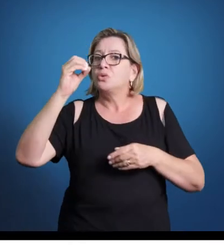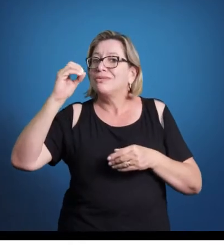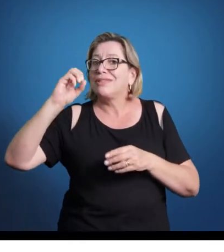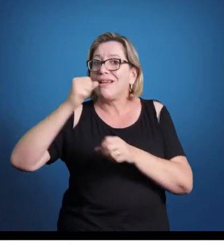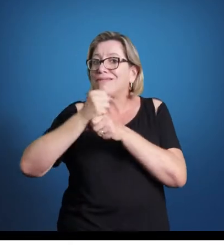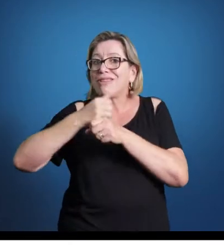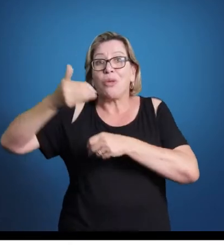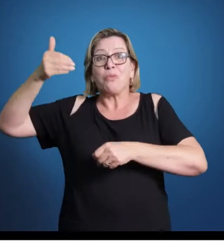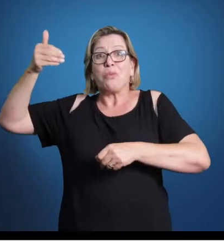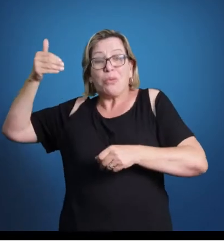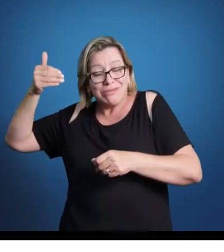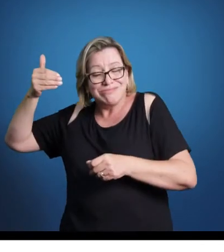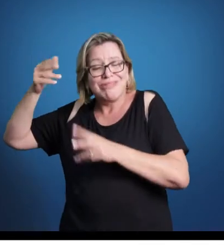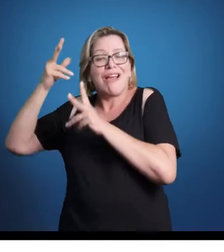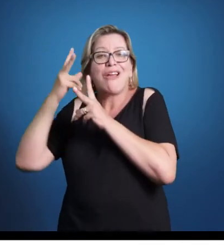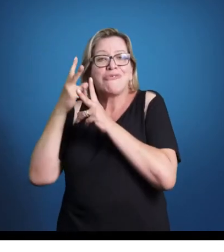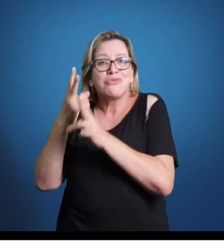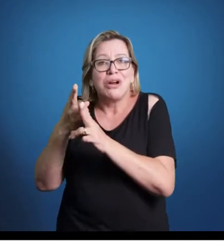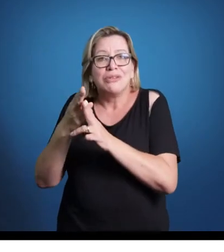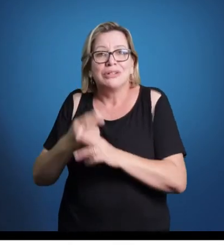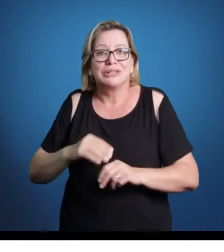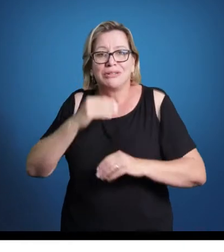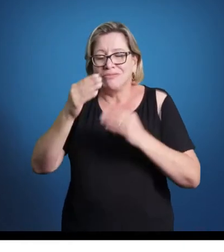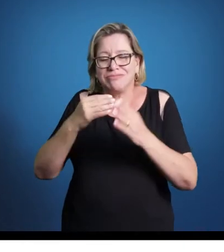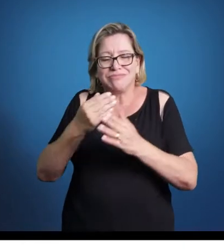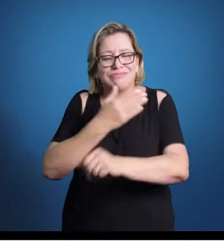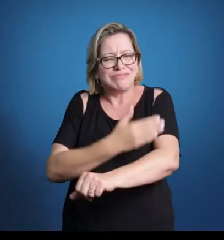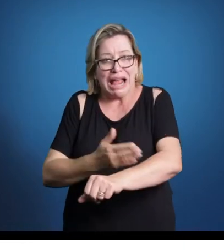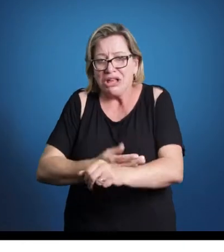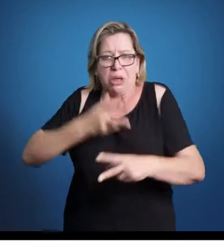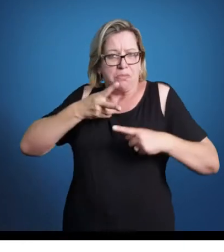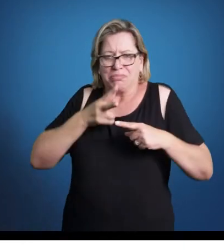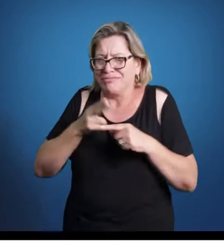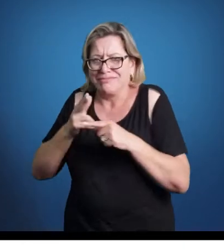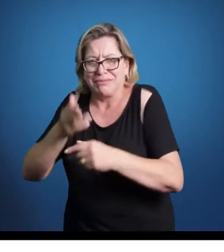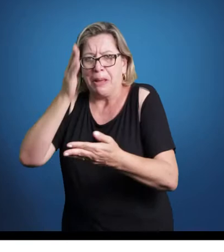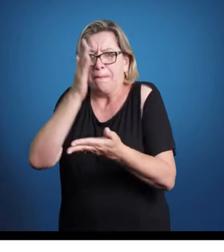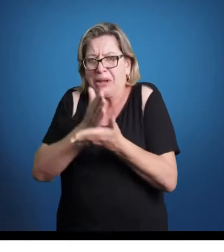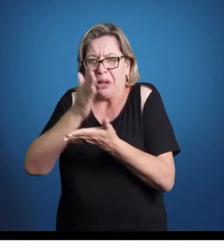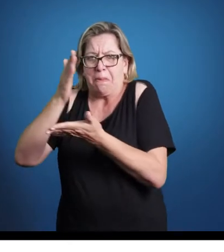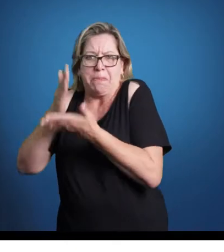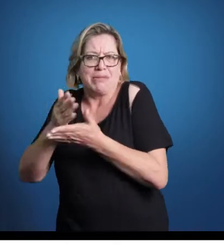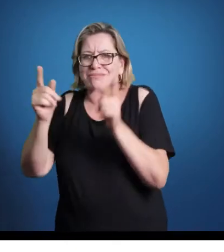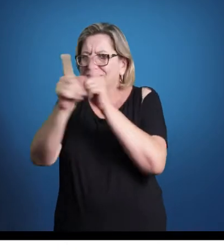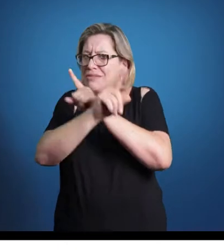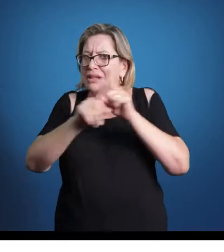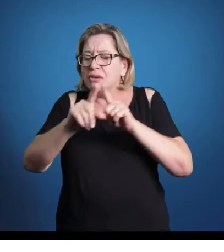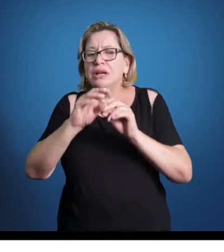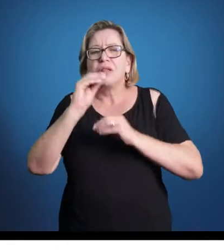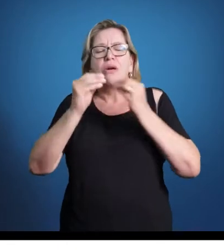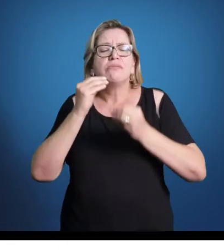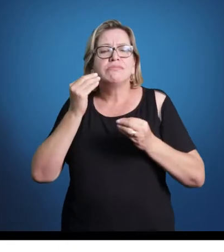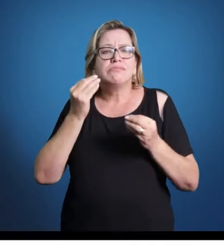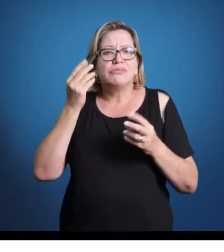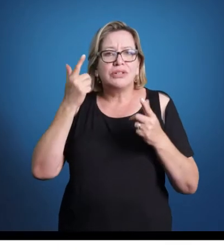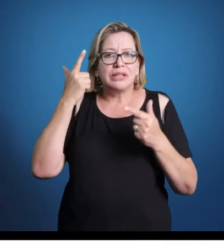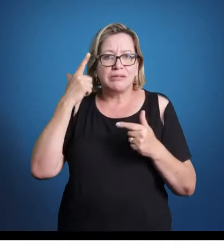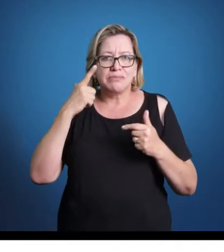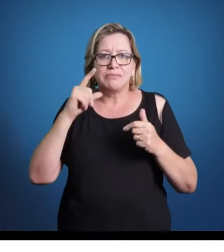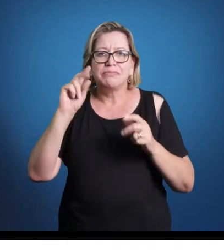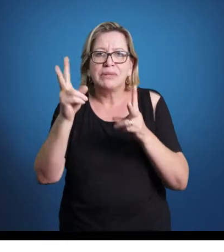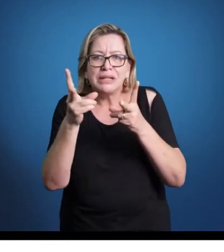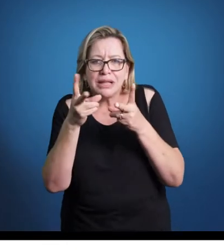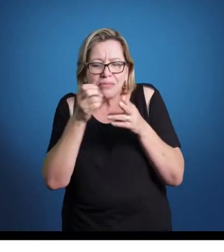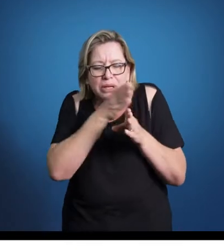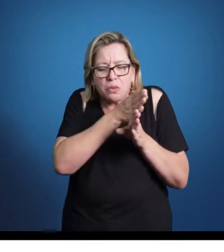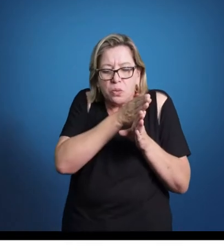quando determinado ano começa, etc e tal. Então isso é bastante importante. Isso aqui é só uma noção, em termos de linha do